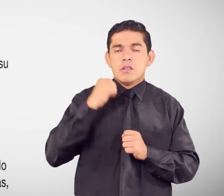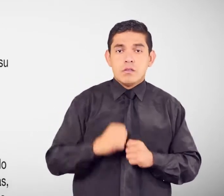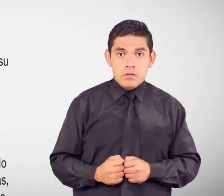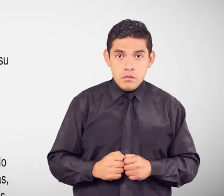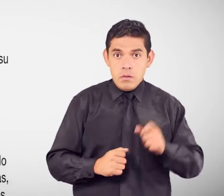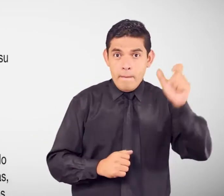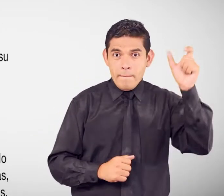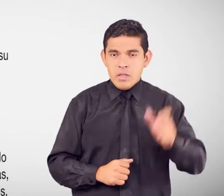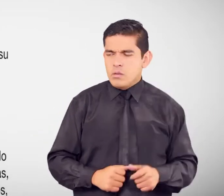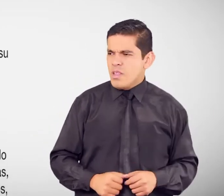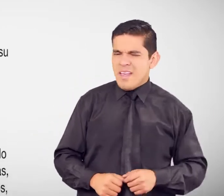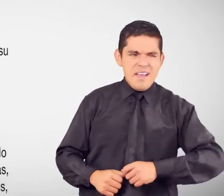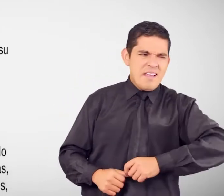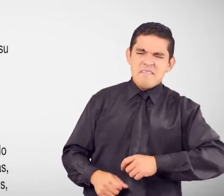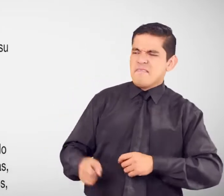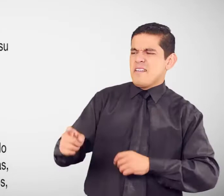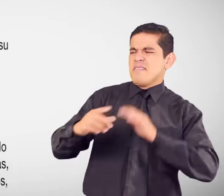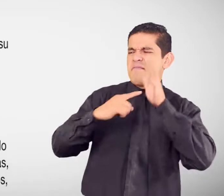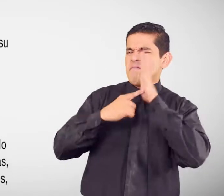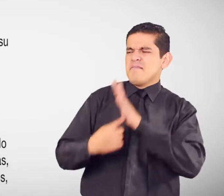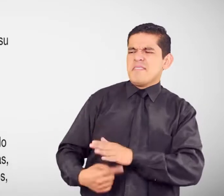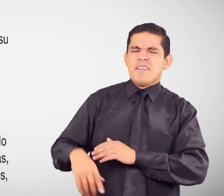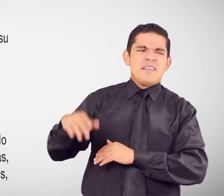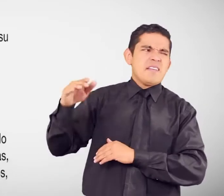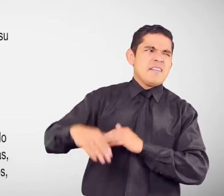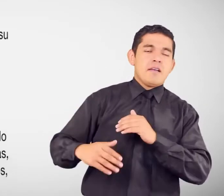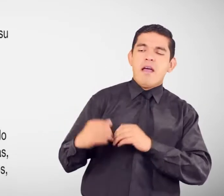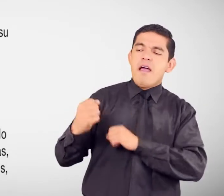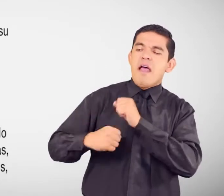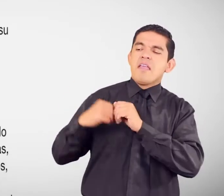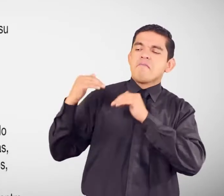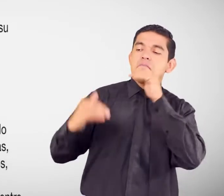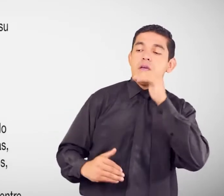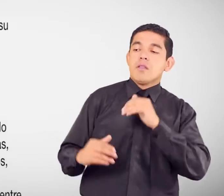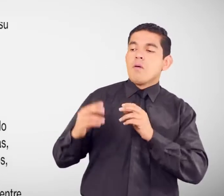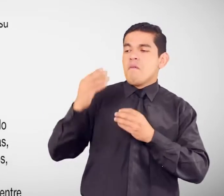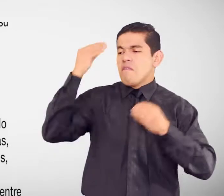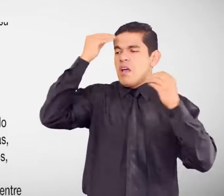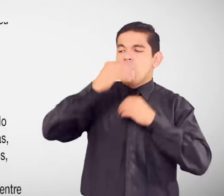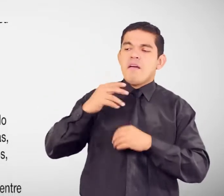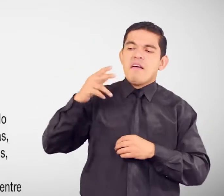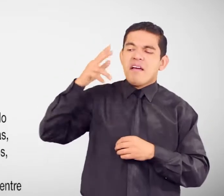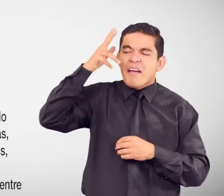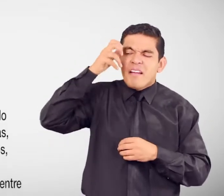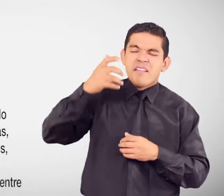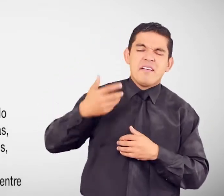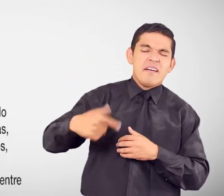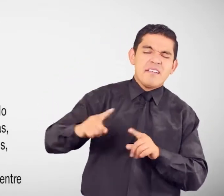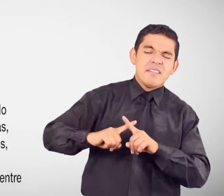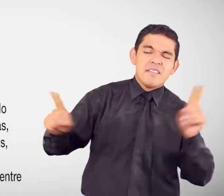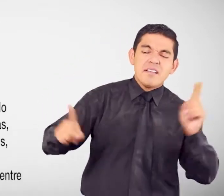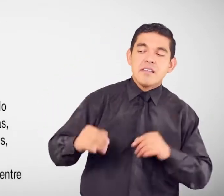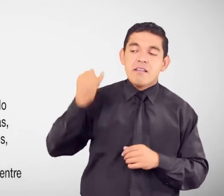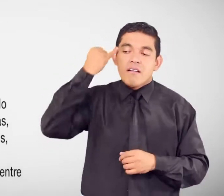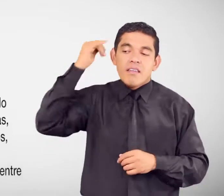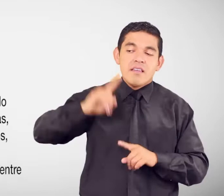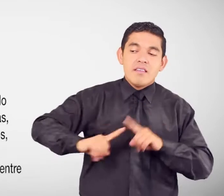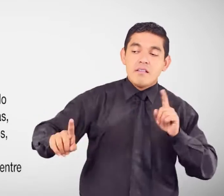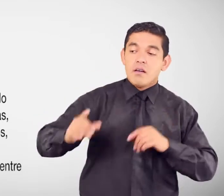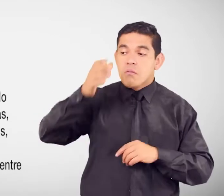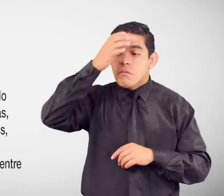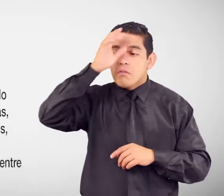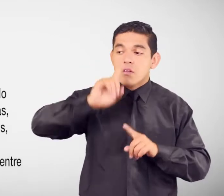discriminado por Edad Valores Creencias Ideologías Niveles culturales Sociales